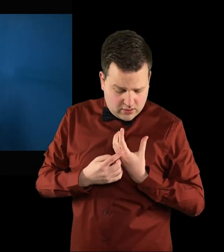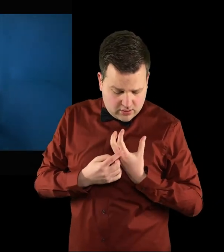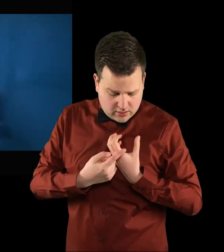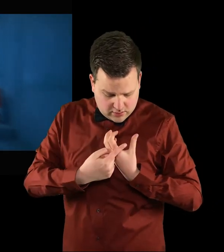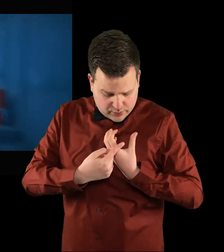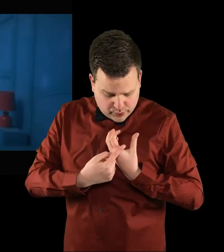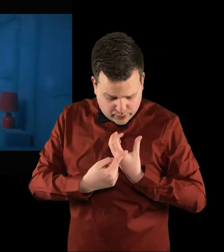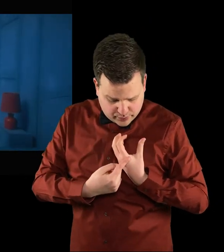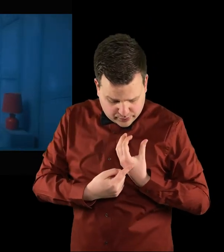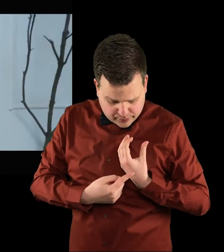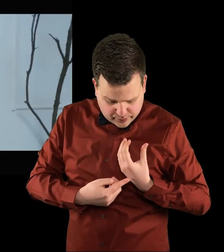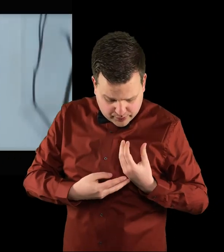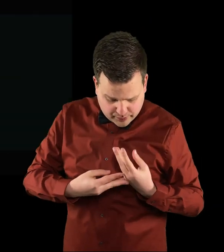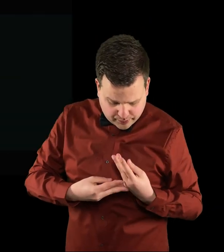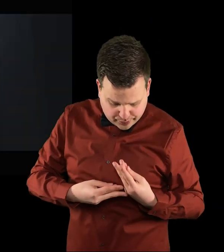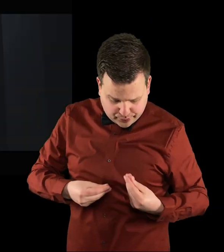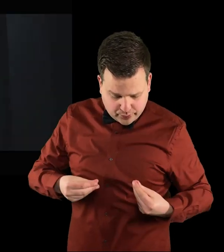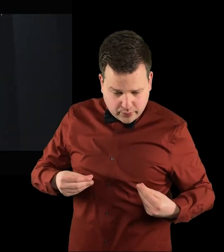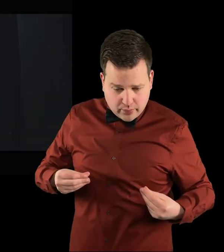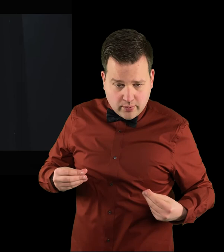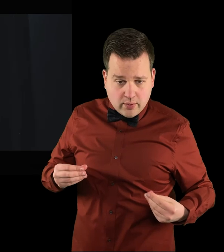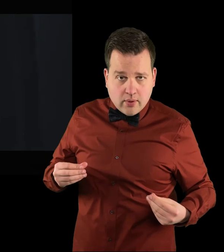Të ndrysh kur janë